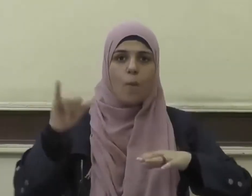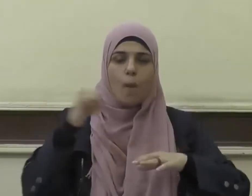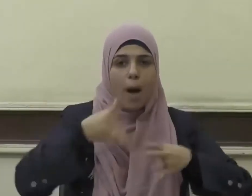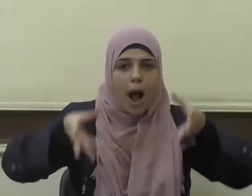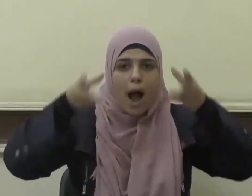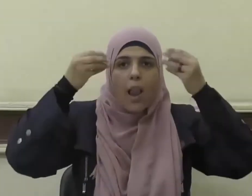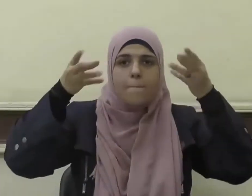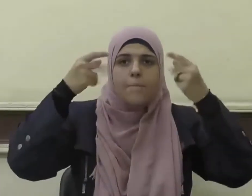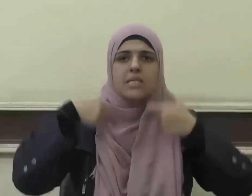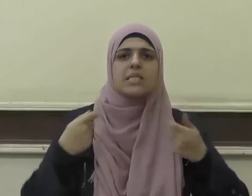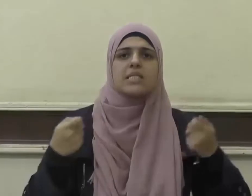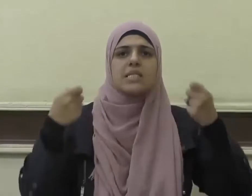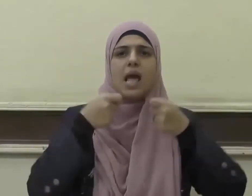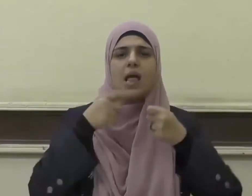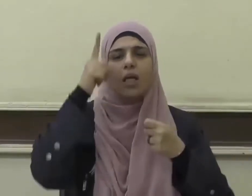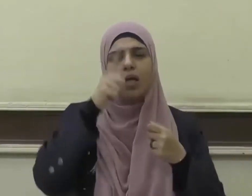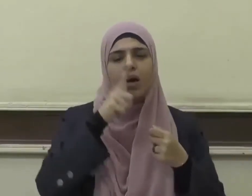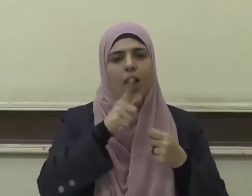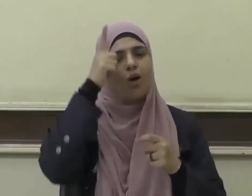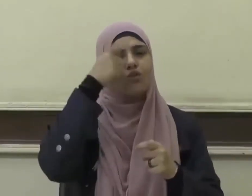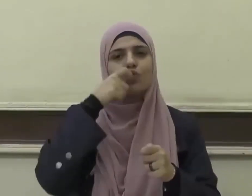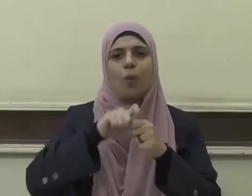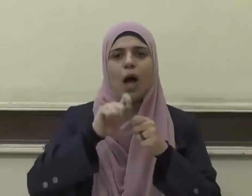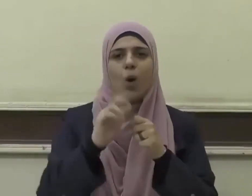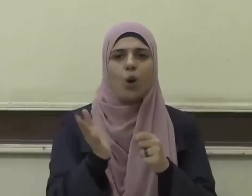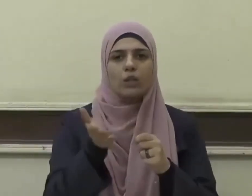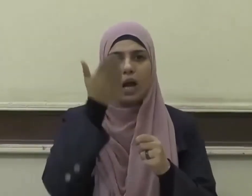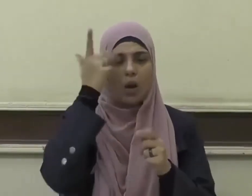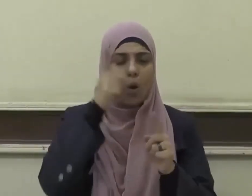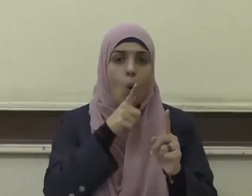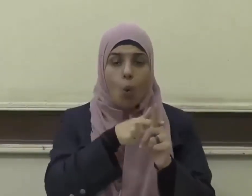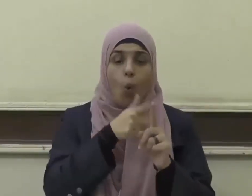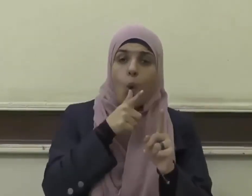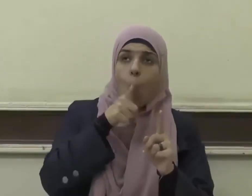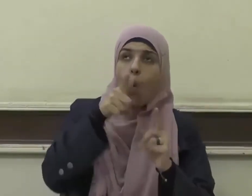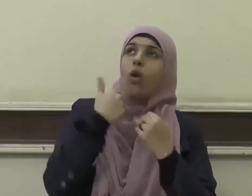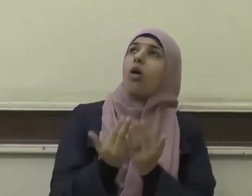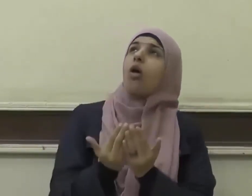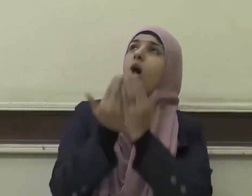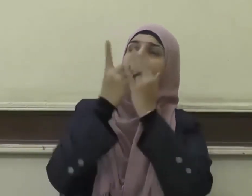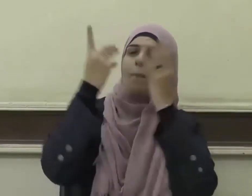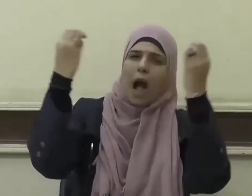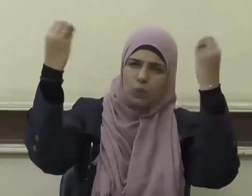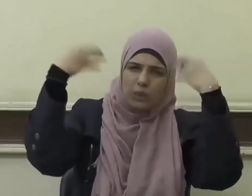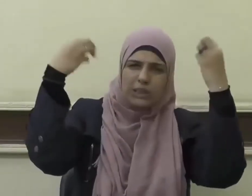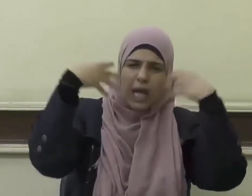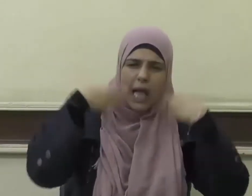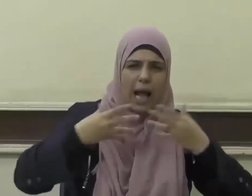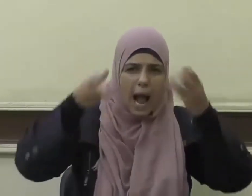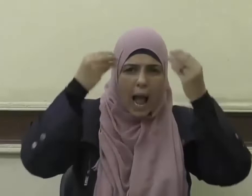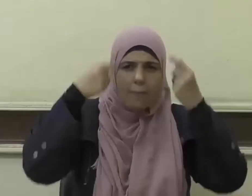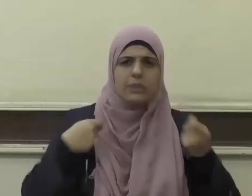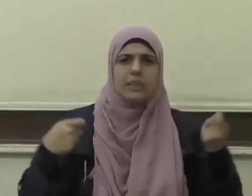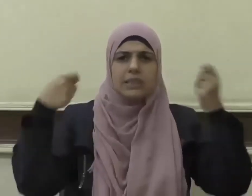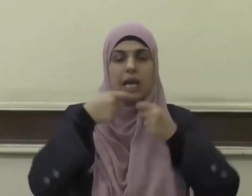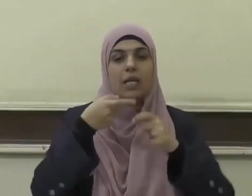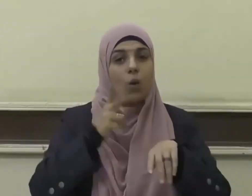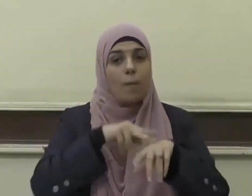حيث يقول سبحانه وقل رب زدني علما بل إن النبي صلى الله عليه